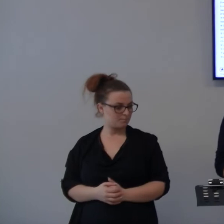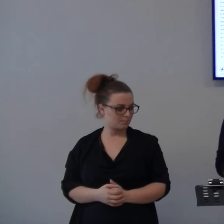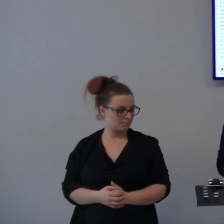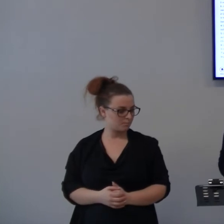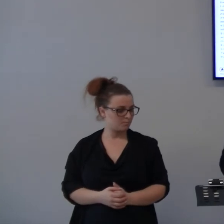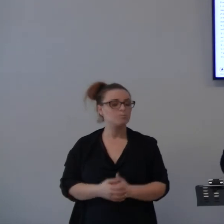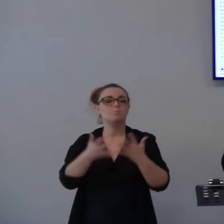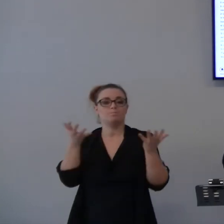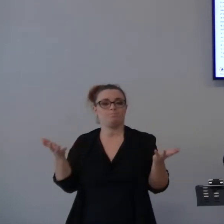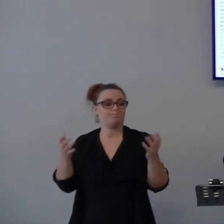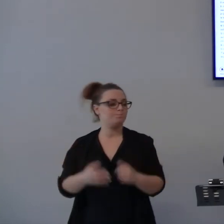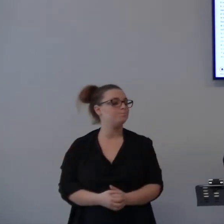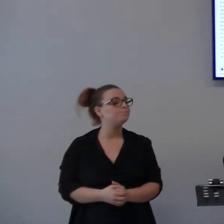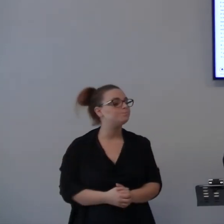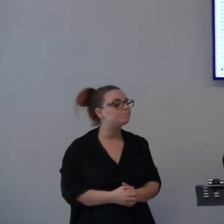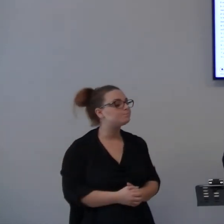Dunque.